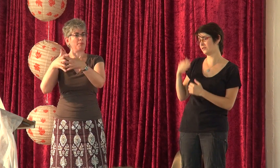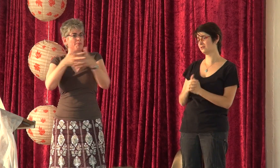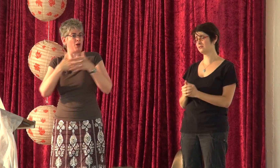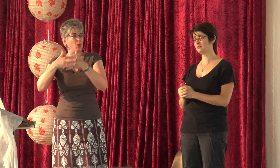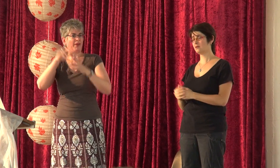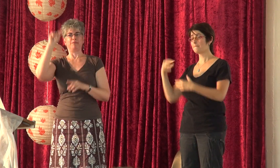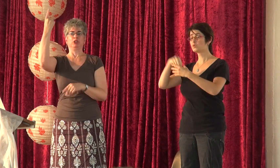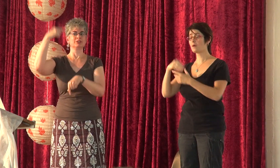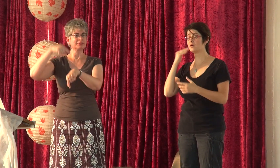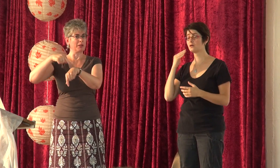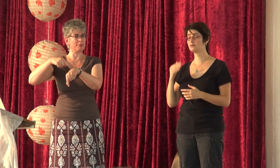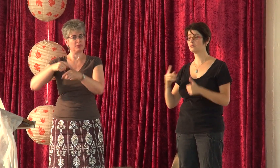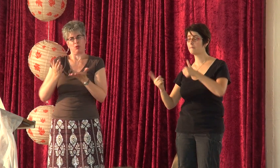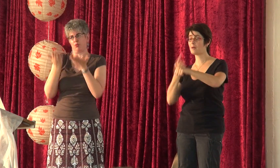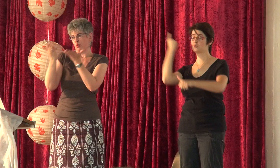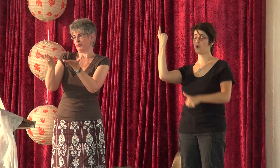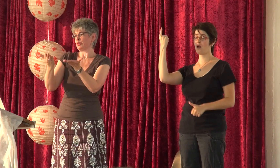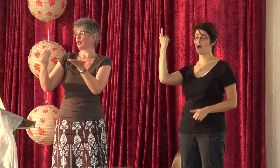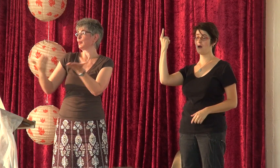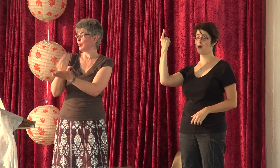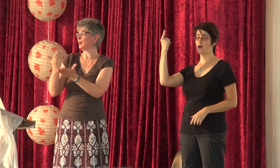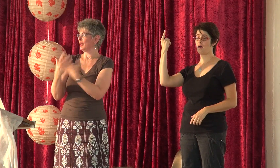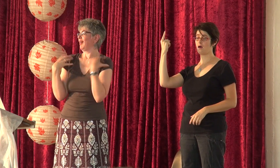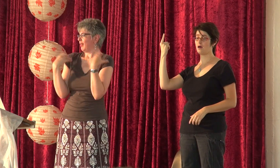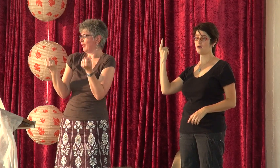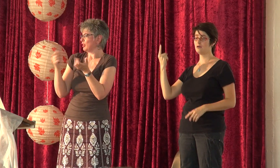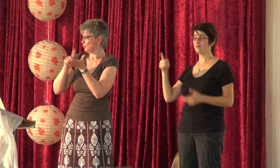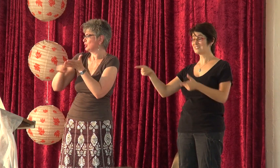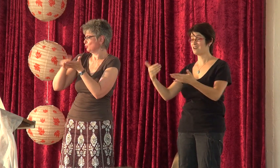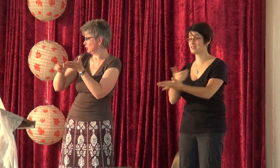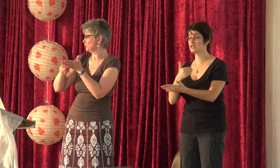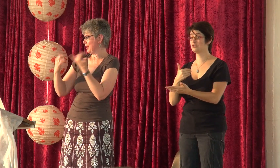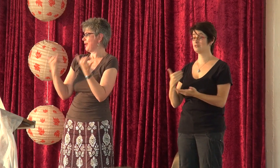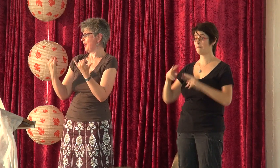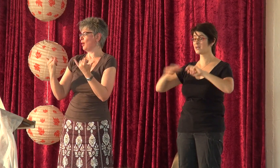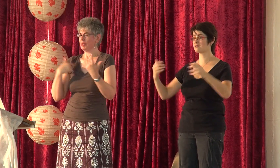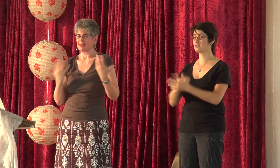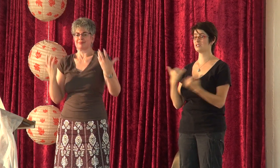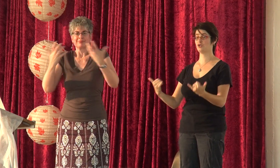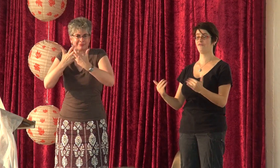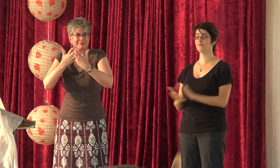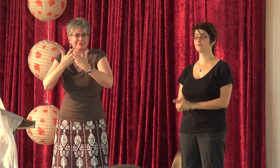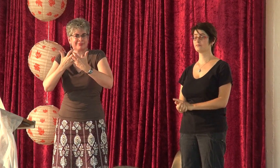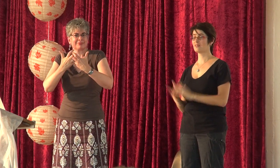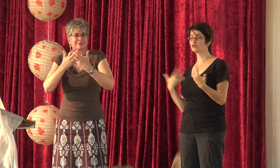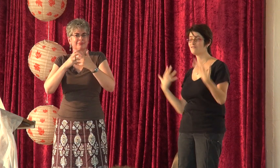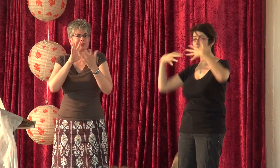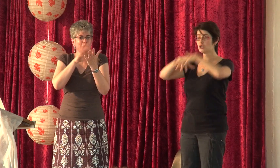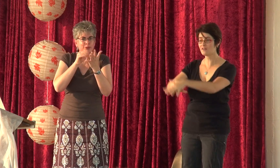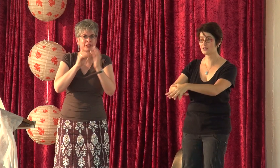זה הוקם לא מזמן, באמריקה בפעם הראשונה זה מחקר ממש חדש לעשבים